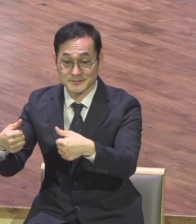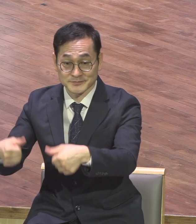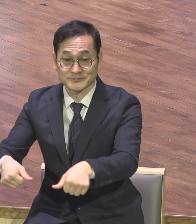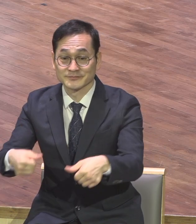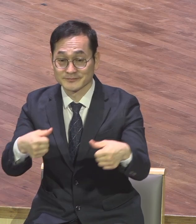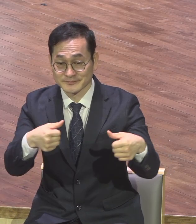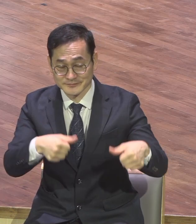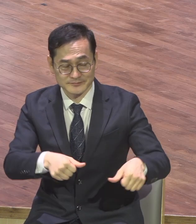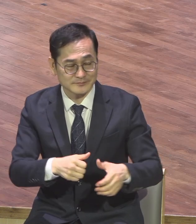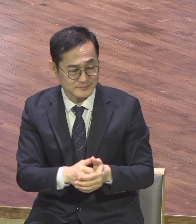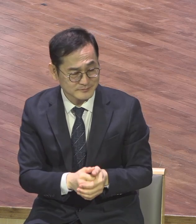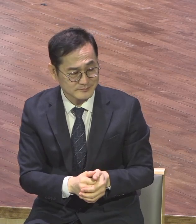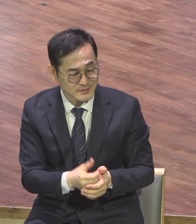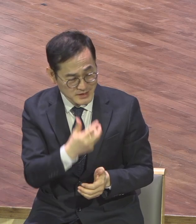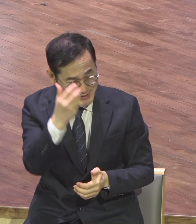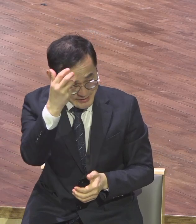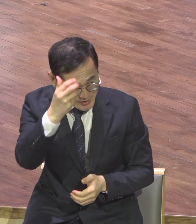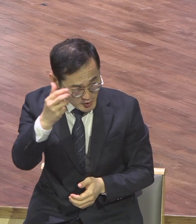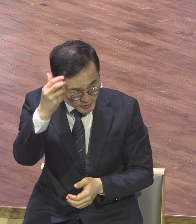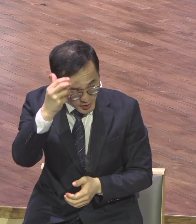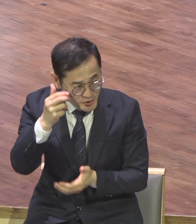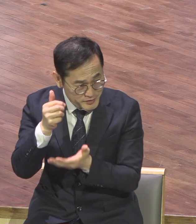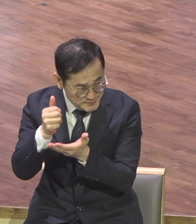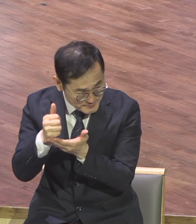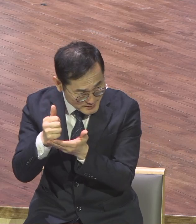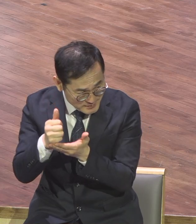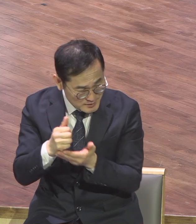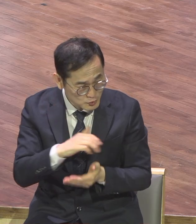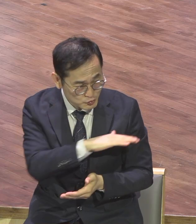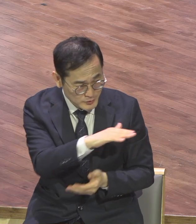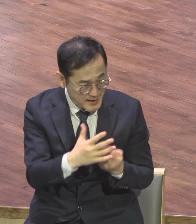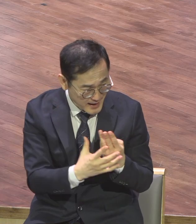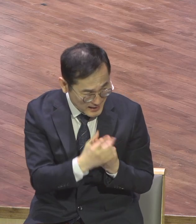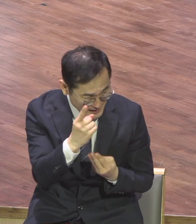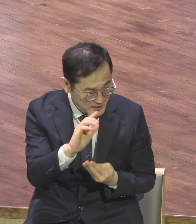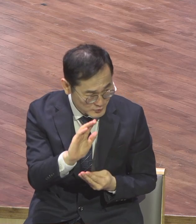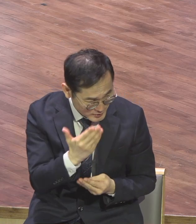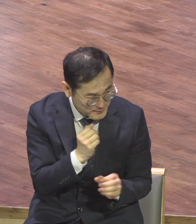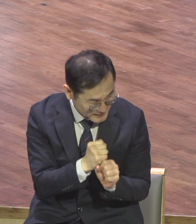성령께서 우리를 하나 되게 하셨습니다 이런